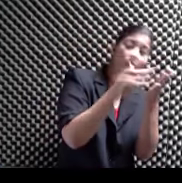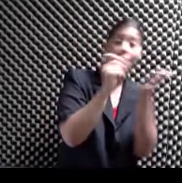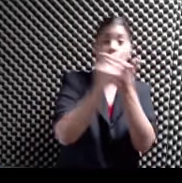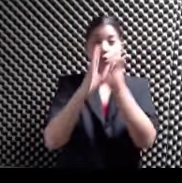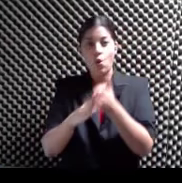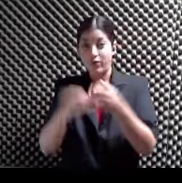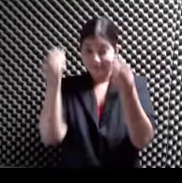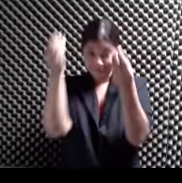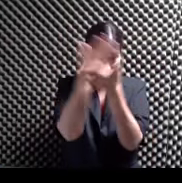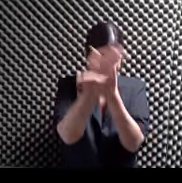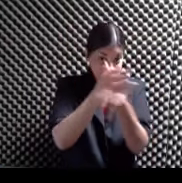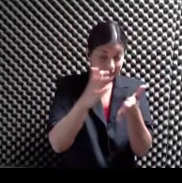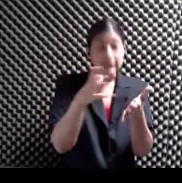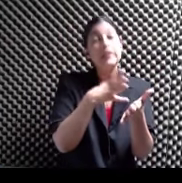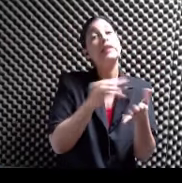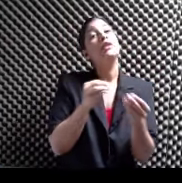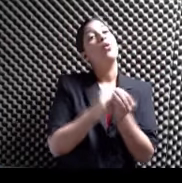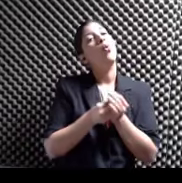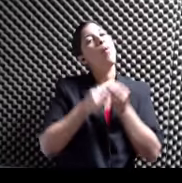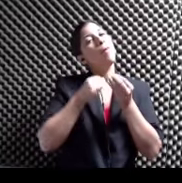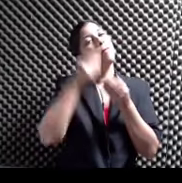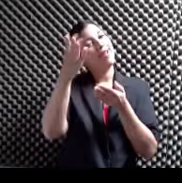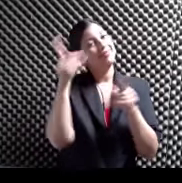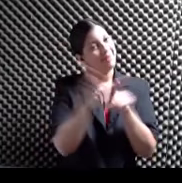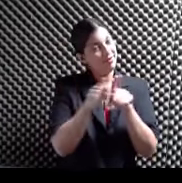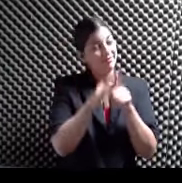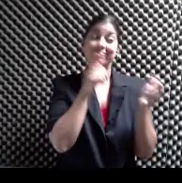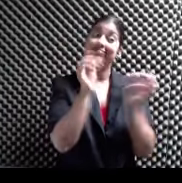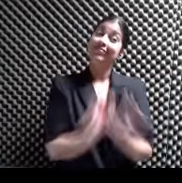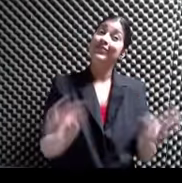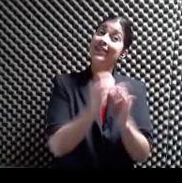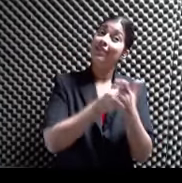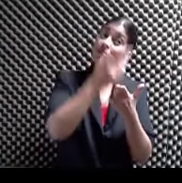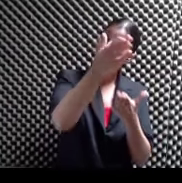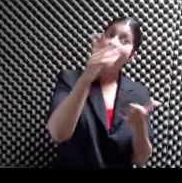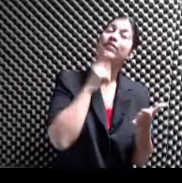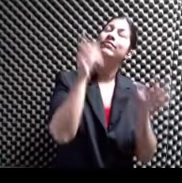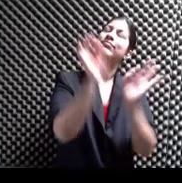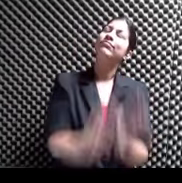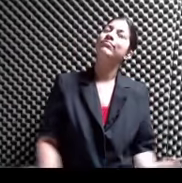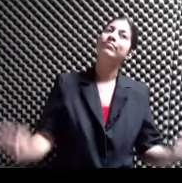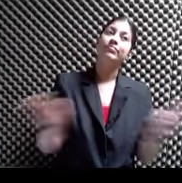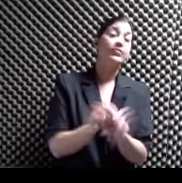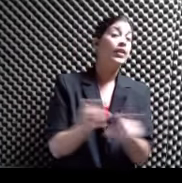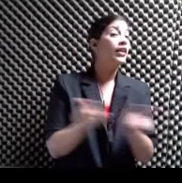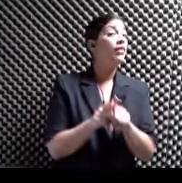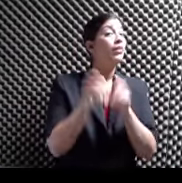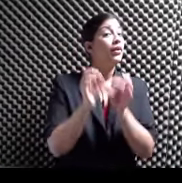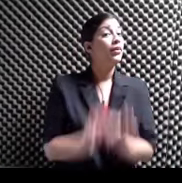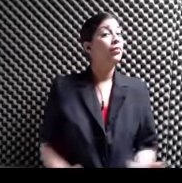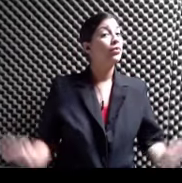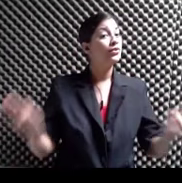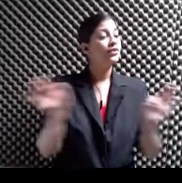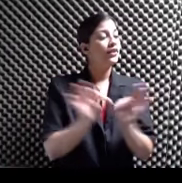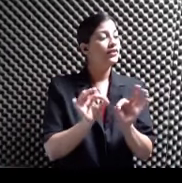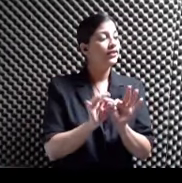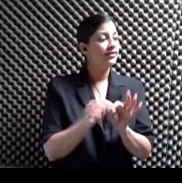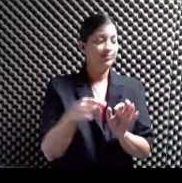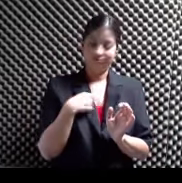Que lo puedan comprar Exacto Eso es importante Importantísimo Y también es importante Que le estaba comentando Verdad A